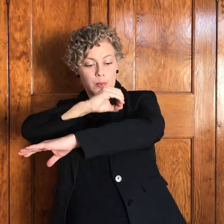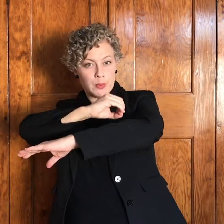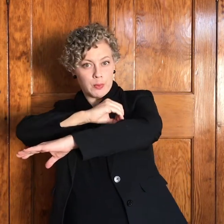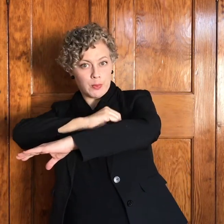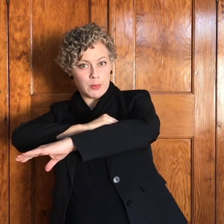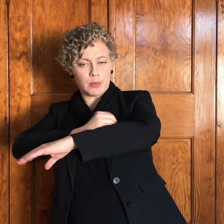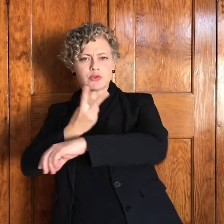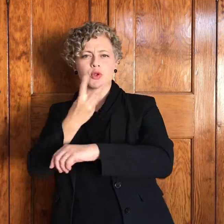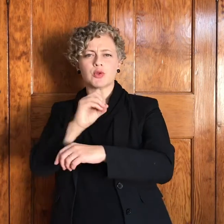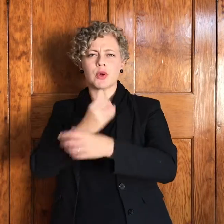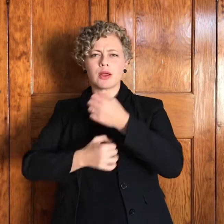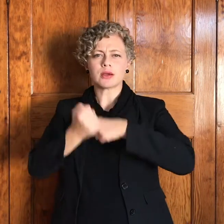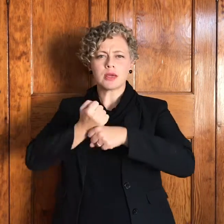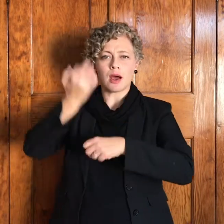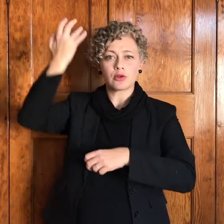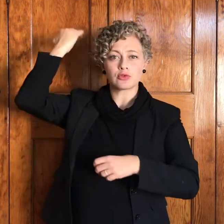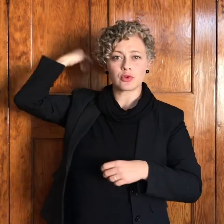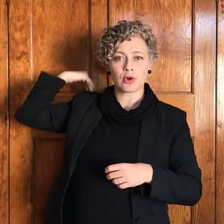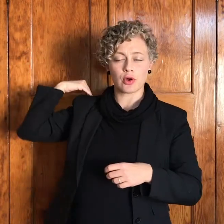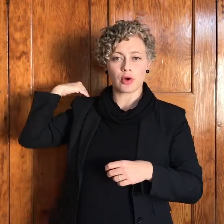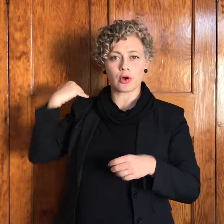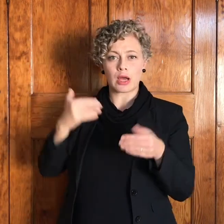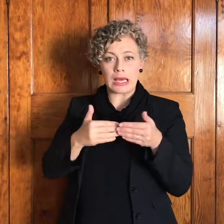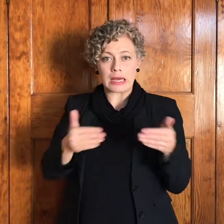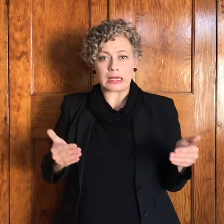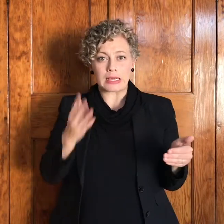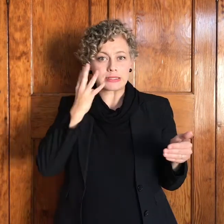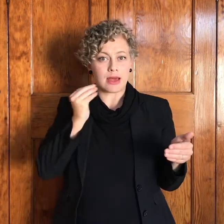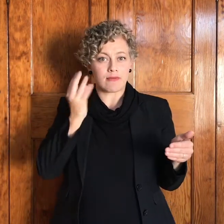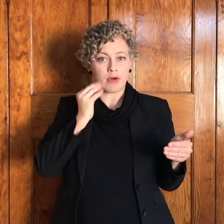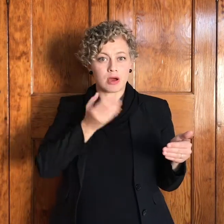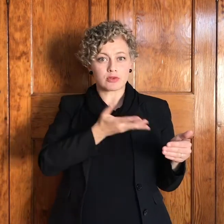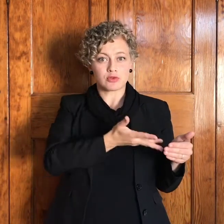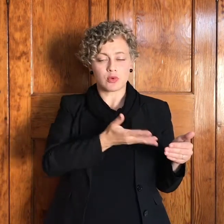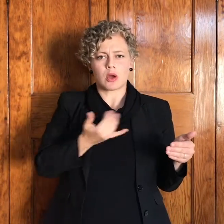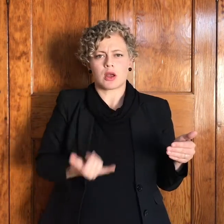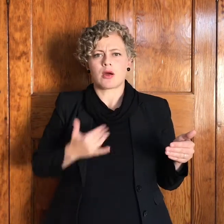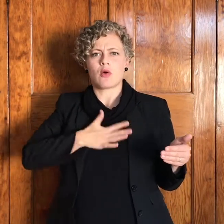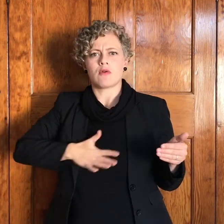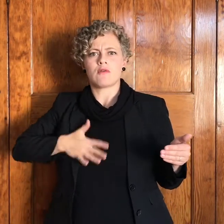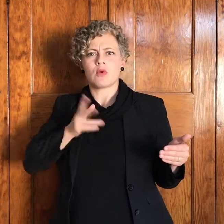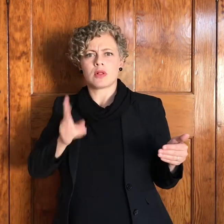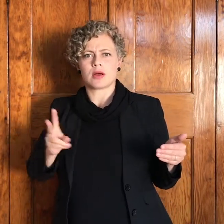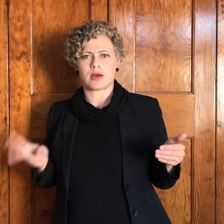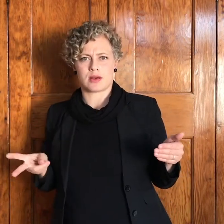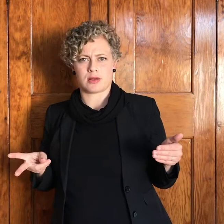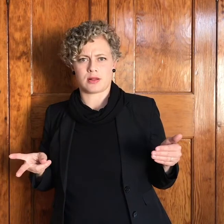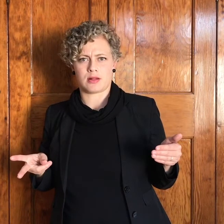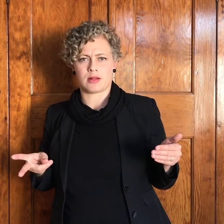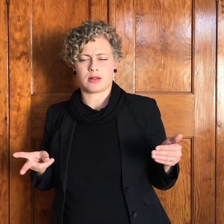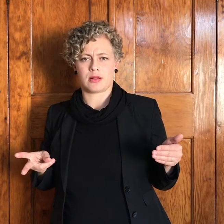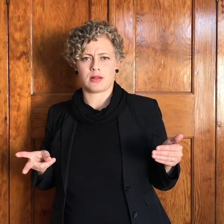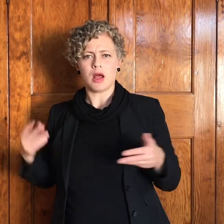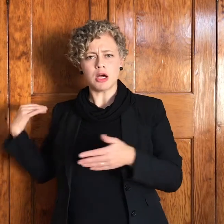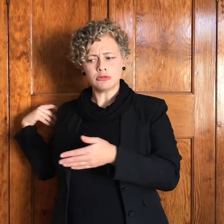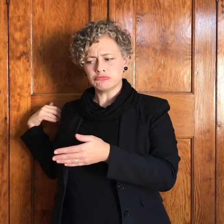lyk of het wil herhaal en achterom is daar een hele pad hy het lekker hard gewerk en hy het geld gemaakt